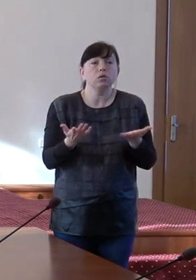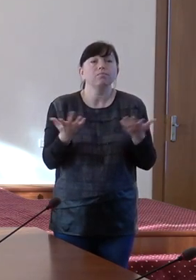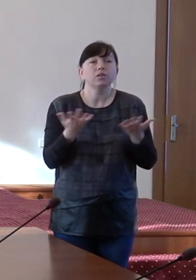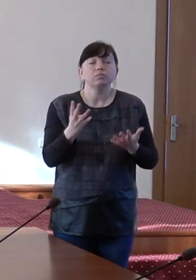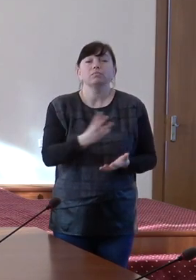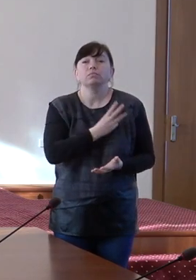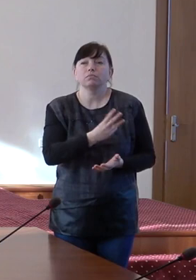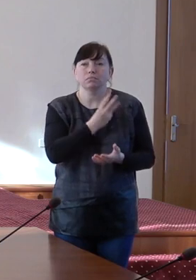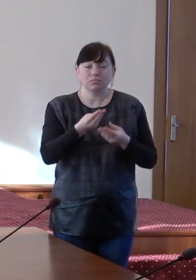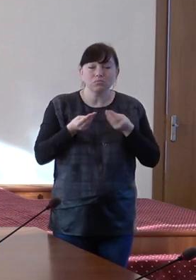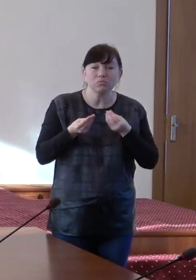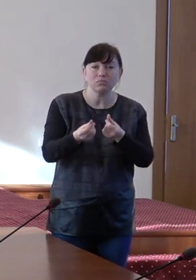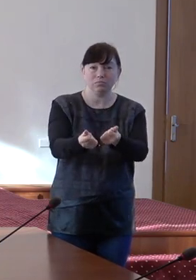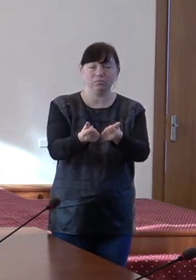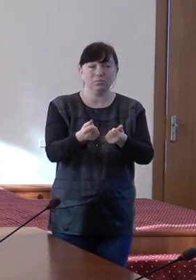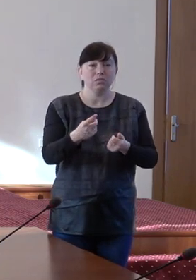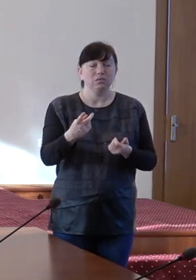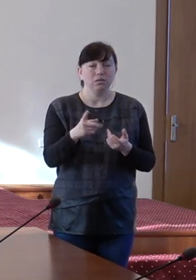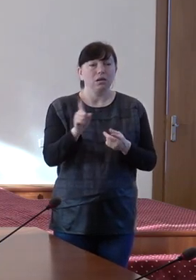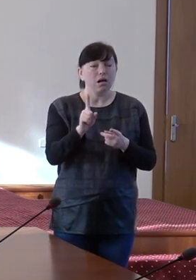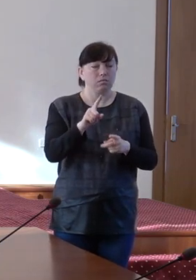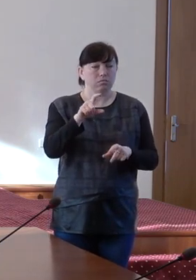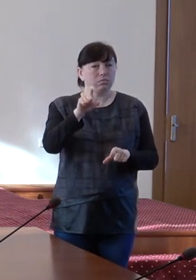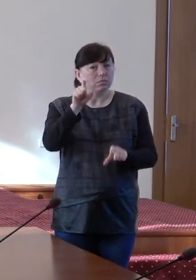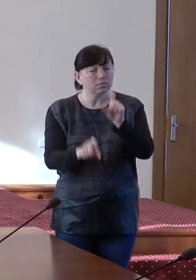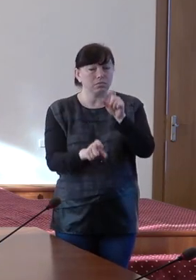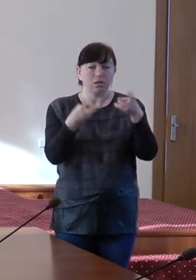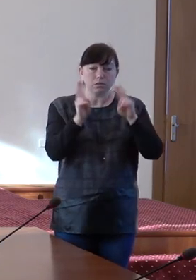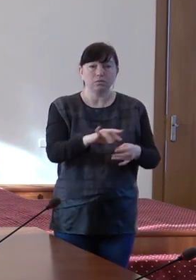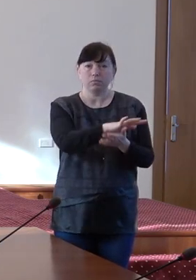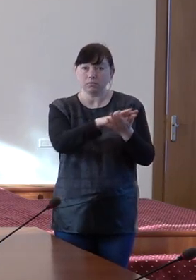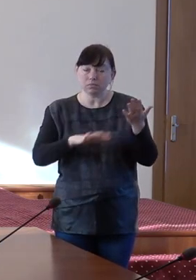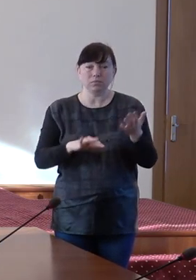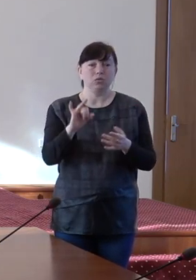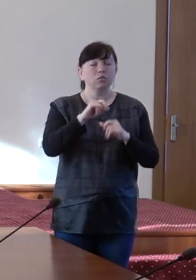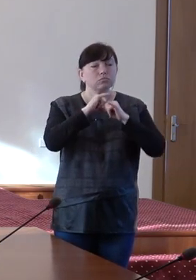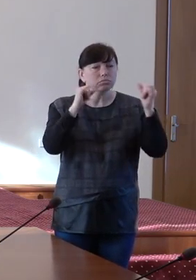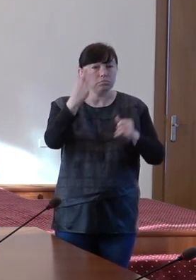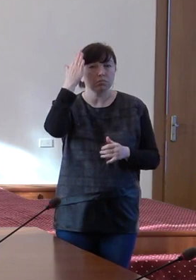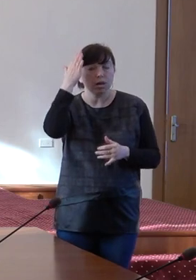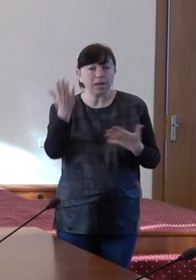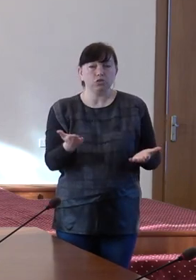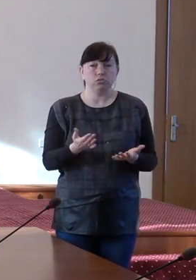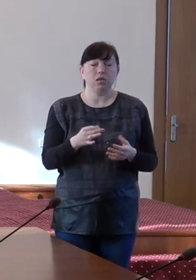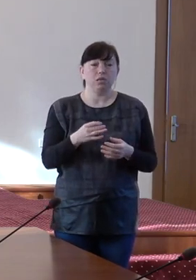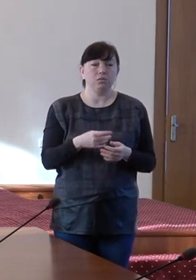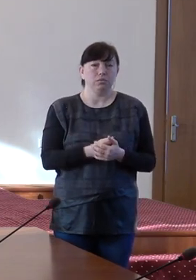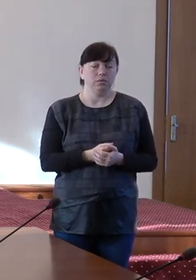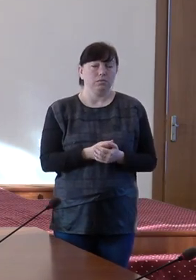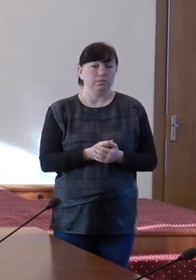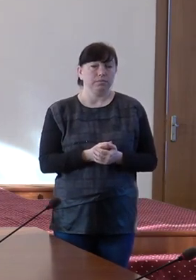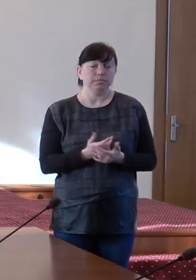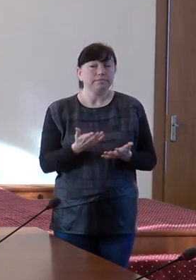foarte mare și temenică de a îți îmbunătăți capacitățile profesionale de a rămâne în sistem.